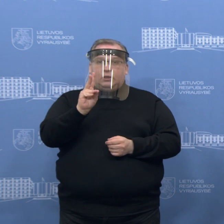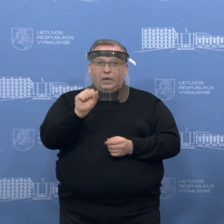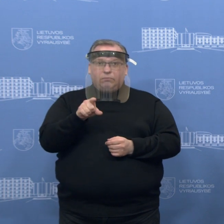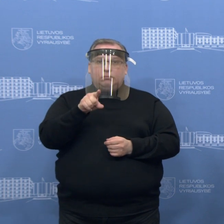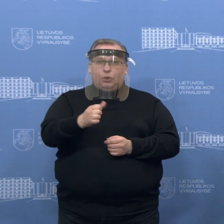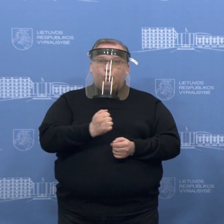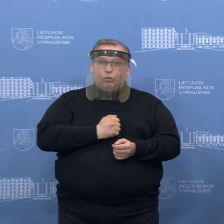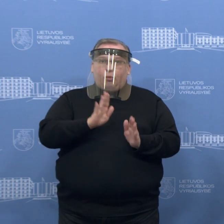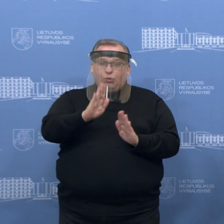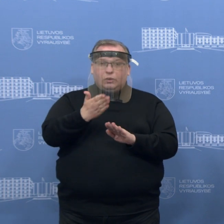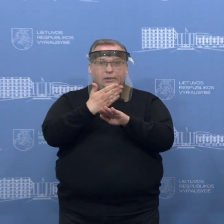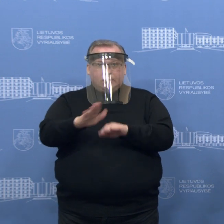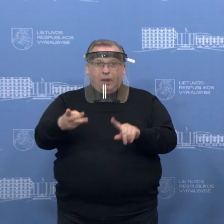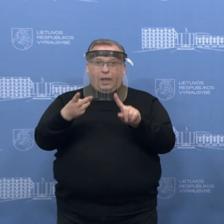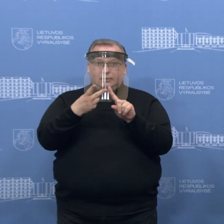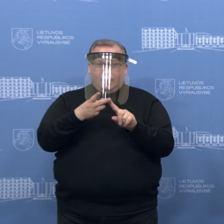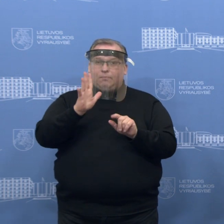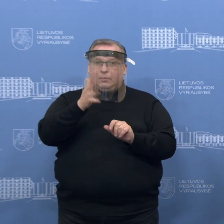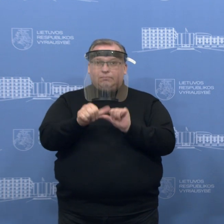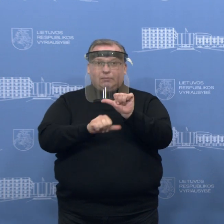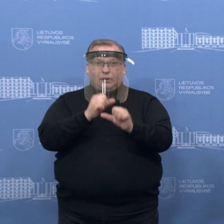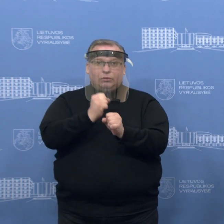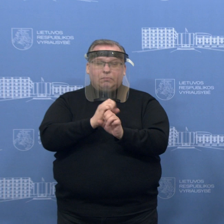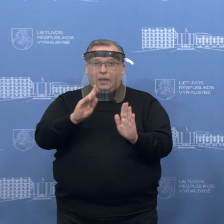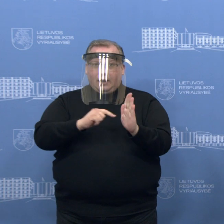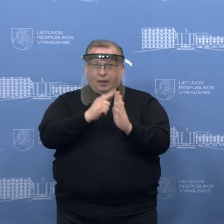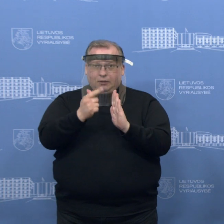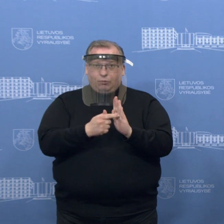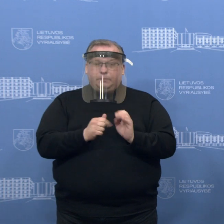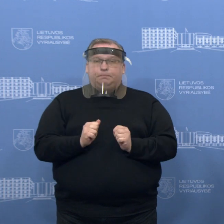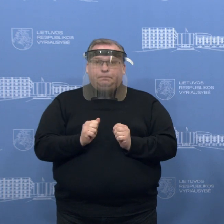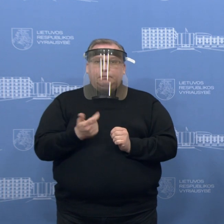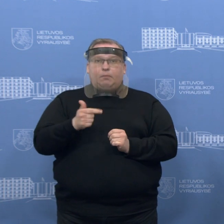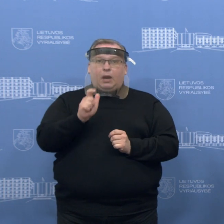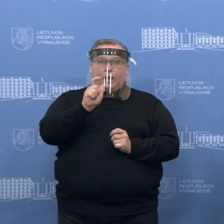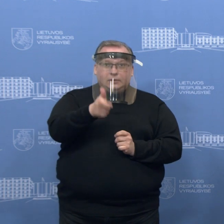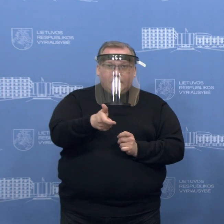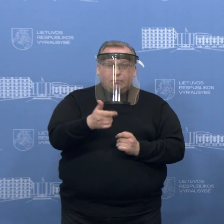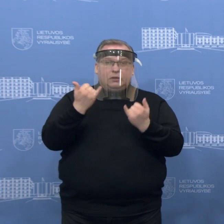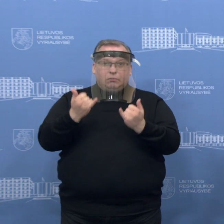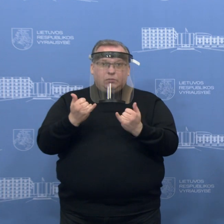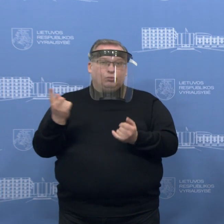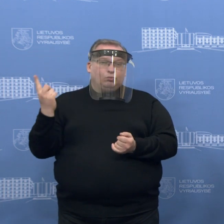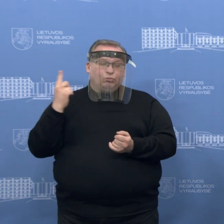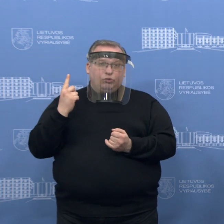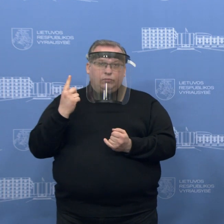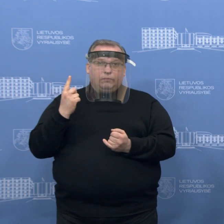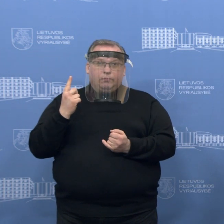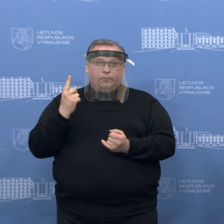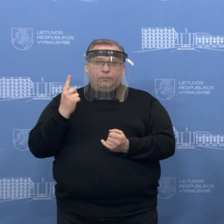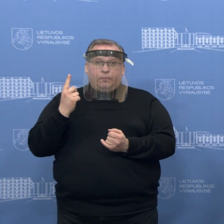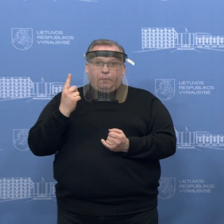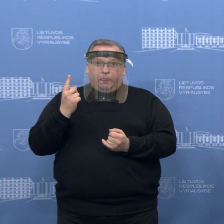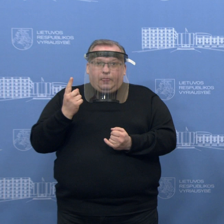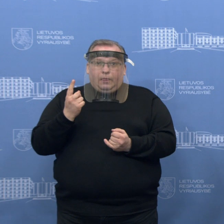nuomonėje jis turėjo būti skiriamas ant praikadencijai. Ačiū. Tai dėl pirmos žinios tiesų žinojotis toks šiandien iš